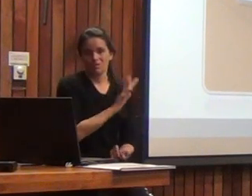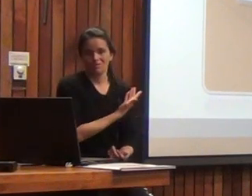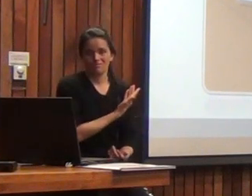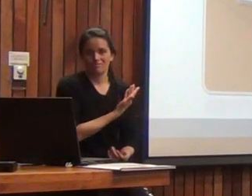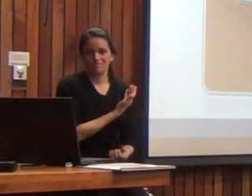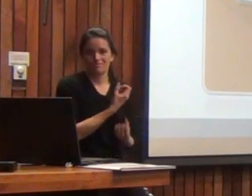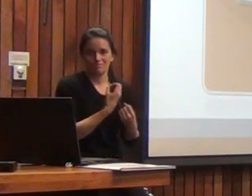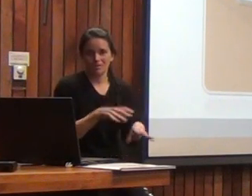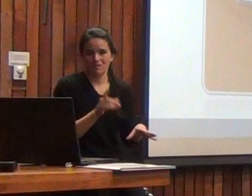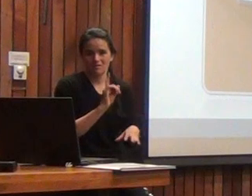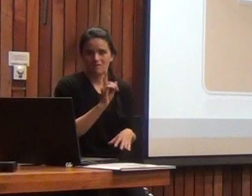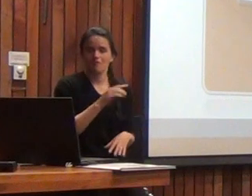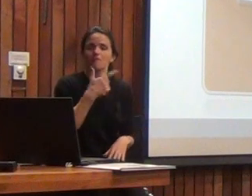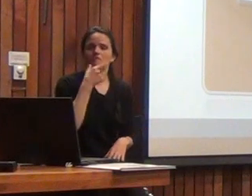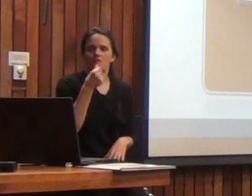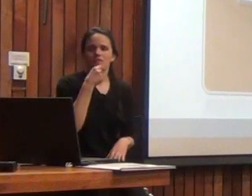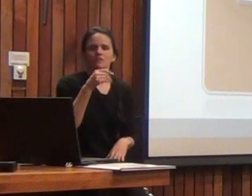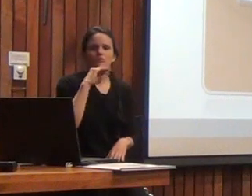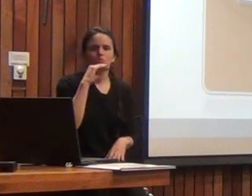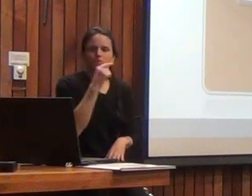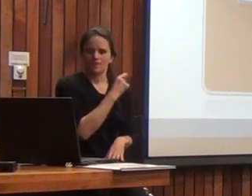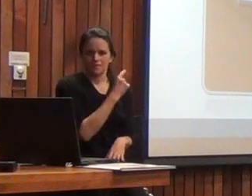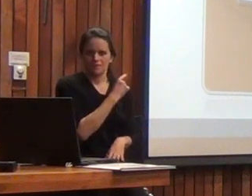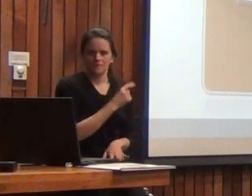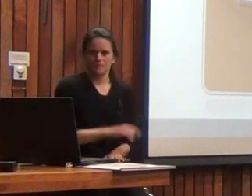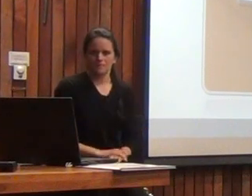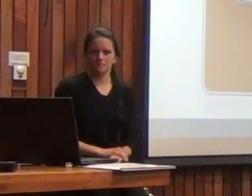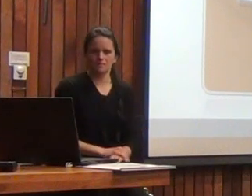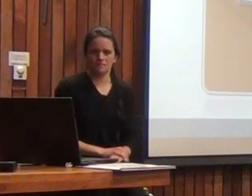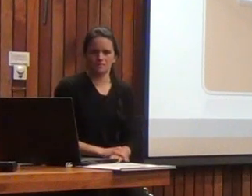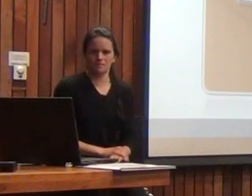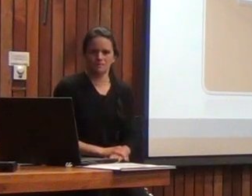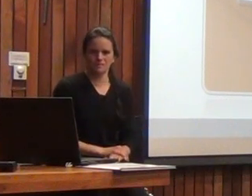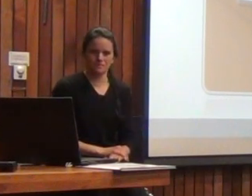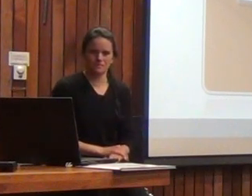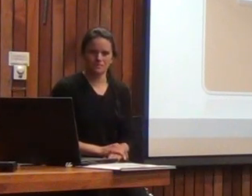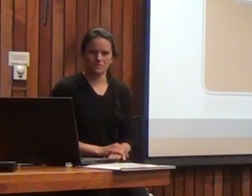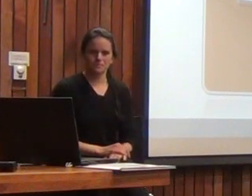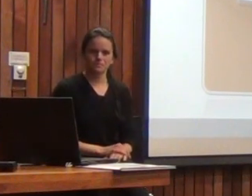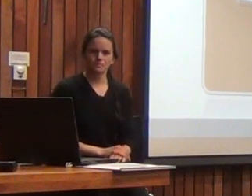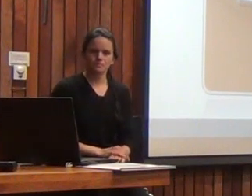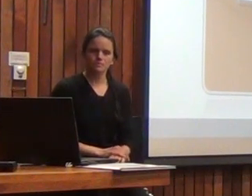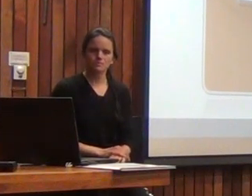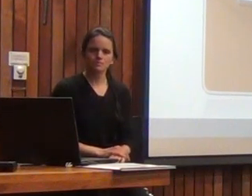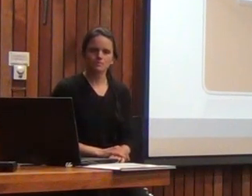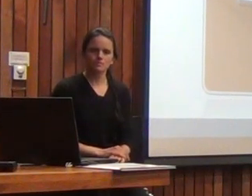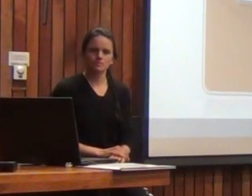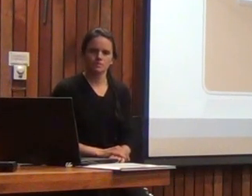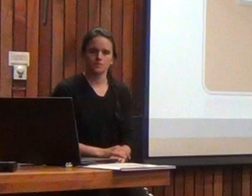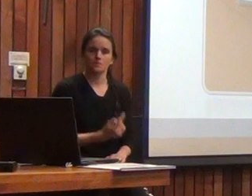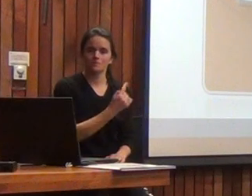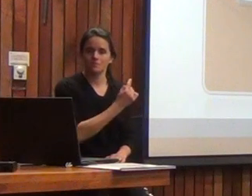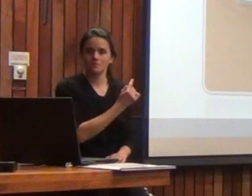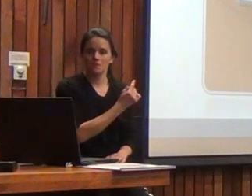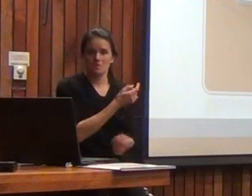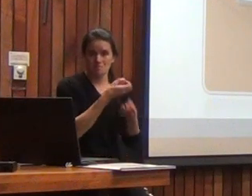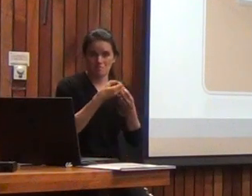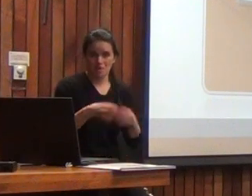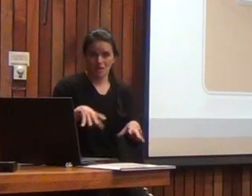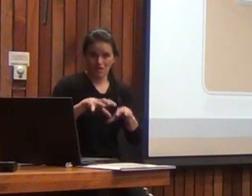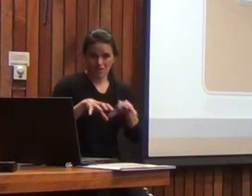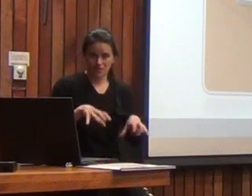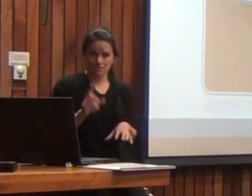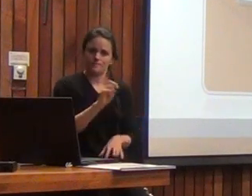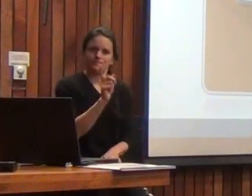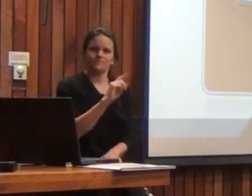la prueba es bastante más fácil de usar y esto no solamente tiene que ver con con que no se les pierdan piezas ¿verdad?